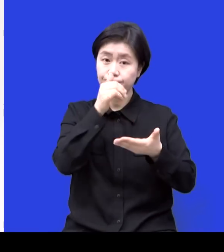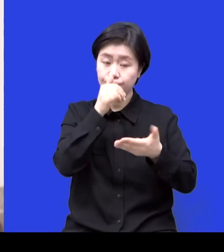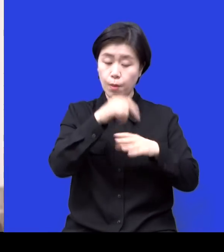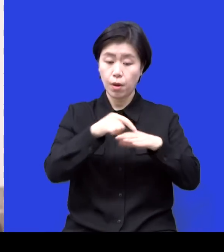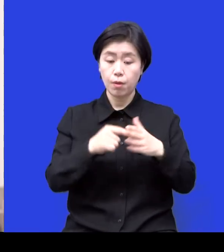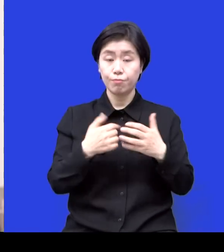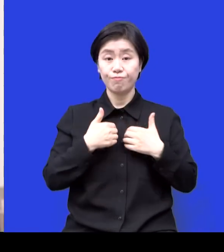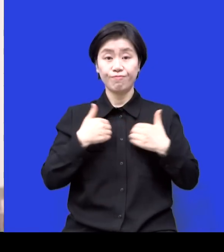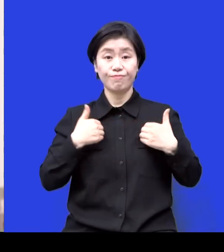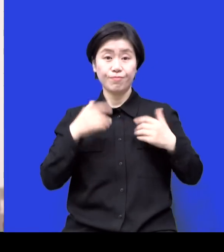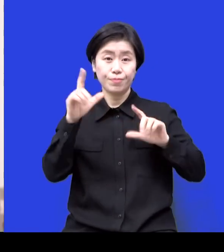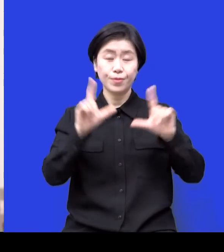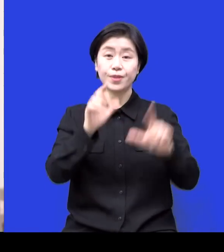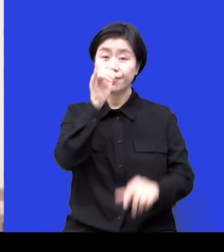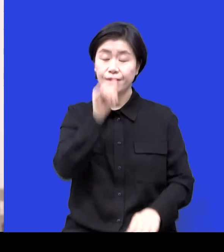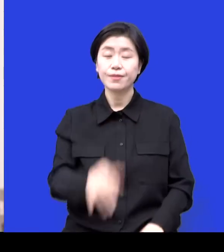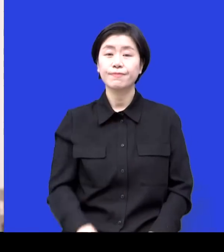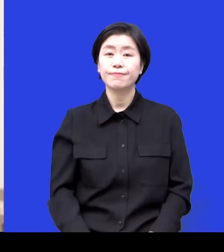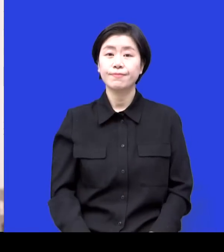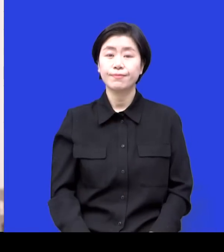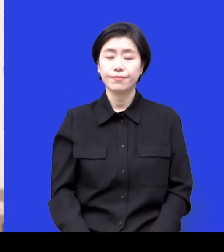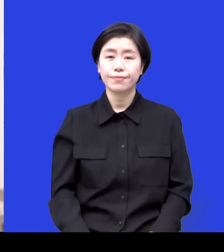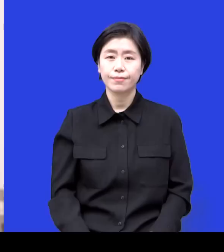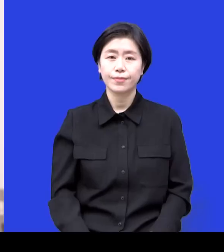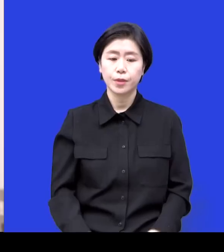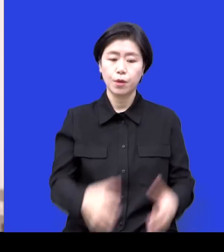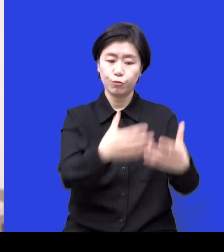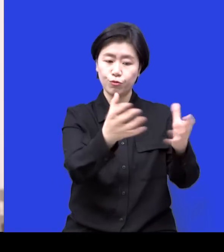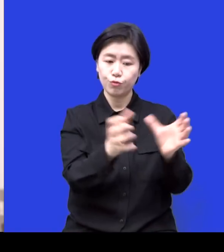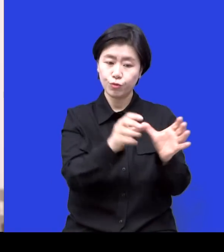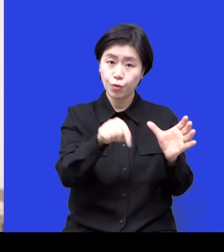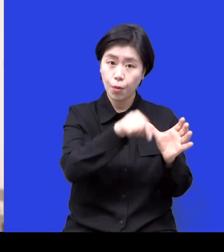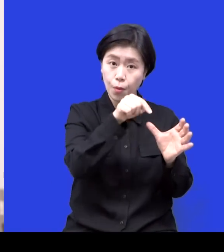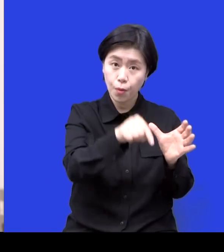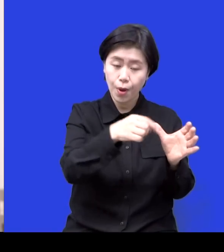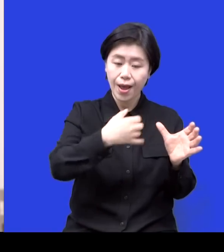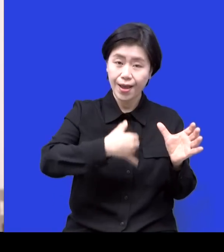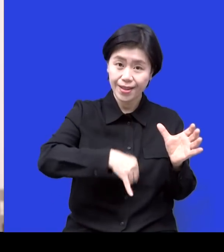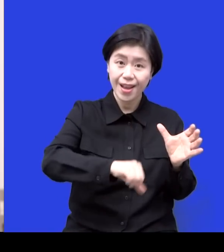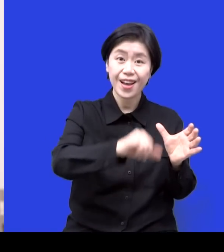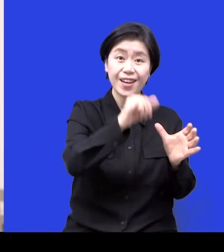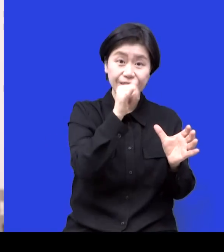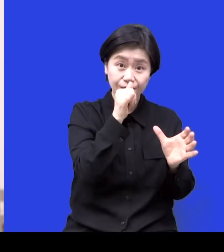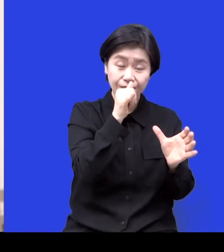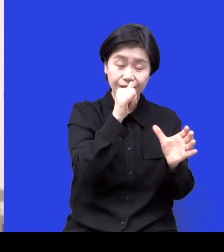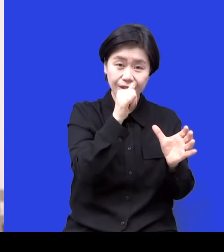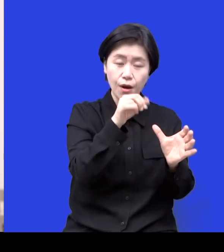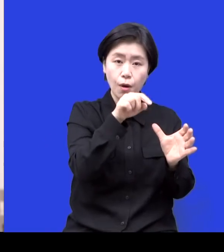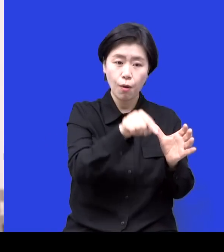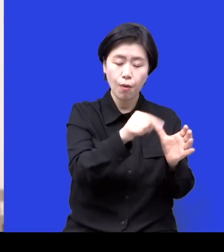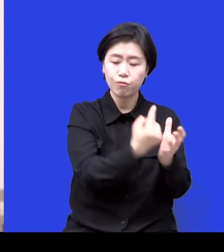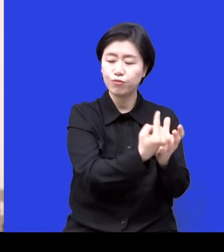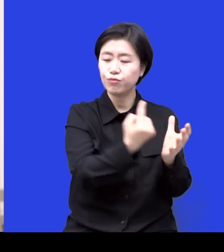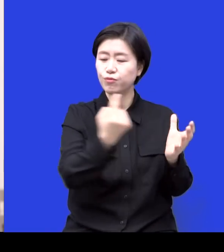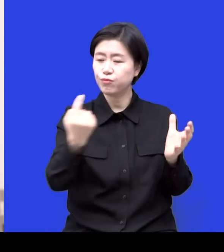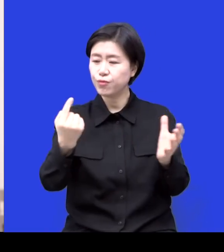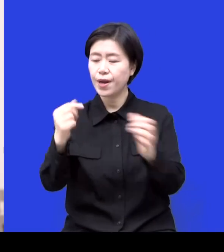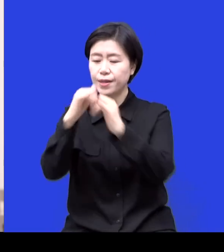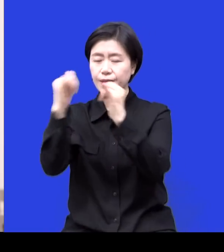보육원 안에 있는 아이들, 아들, 딸들 있고 근데 이 아이들이 퇴소를 해서 또 이제 사회생활을 하면서 연결하고 그